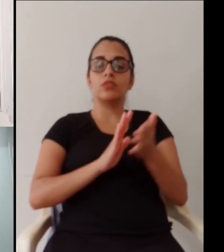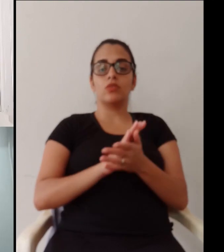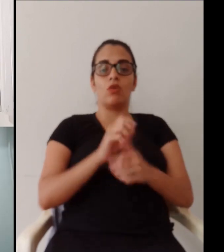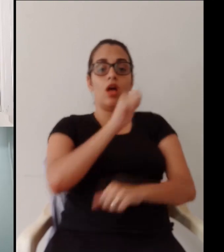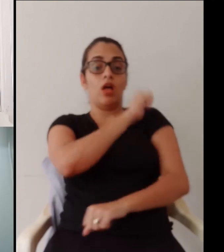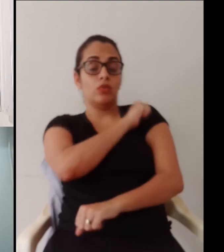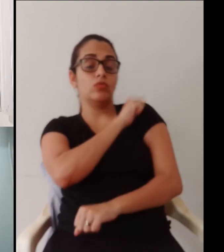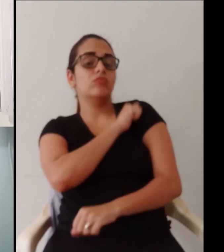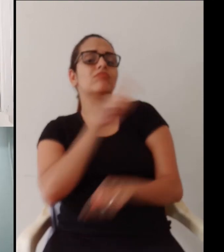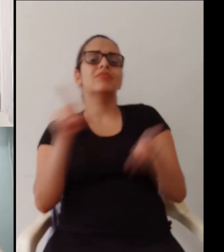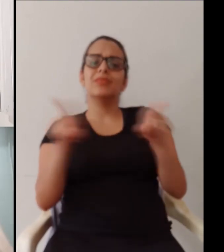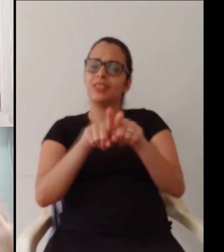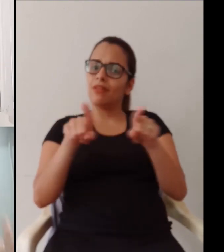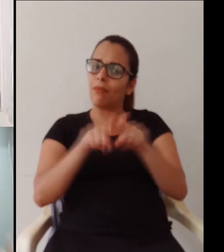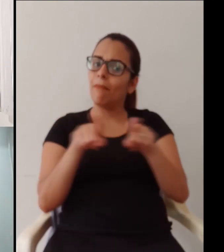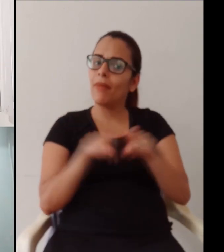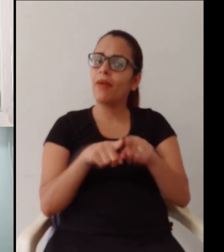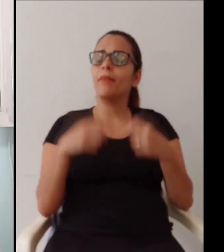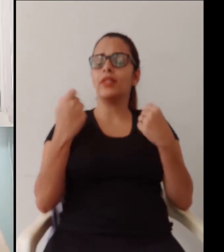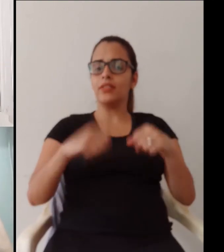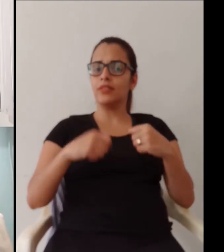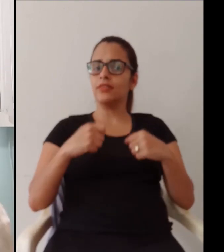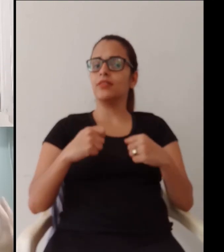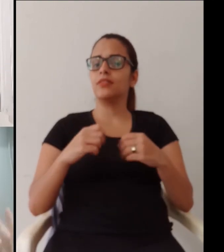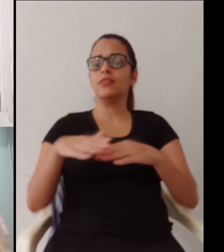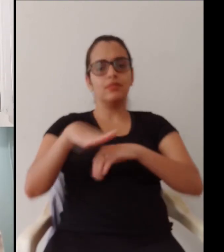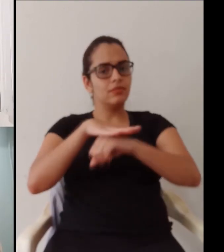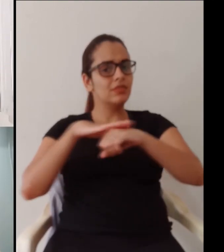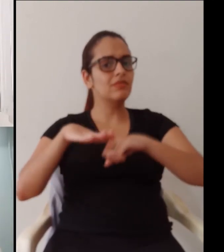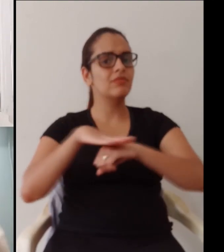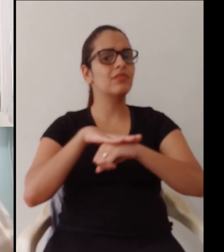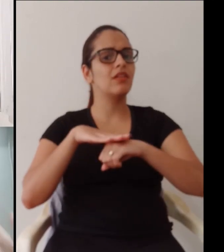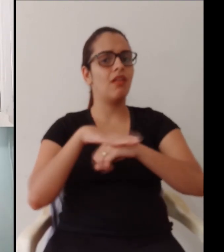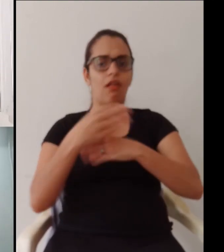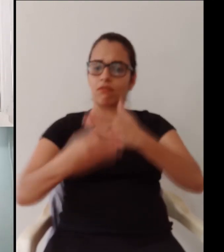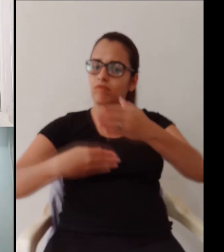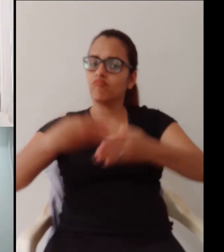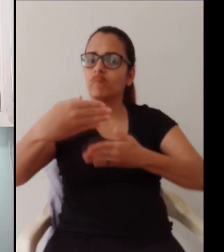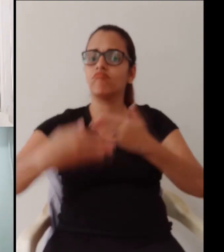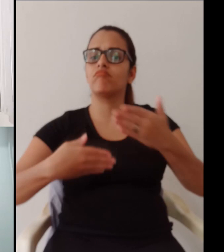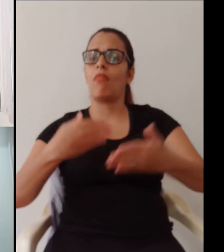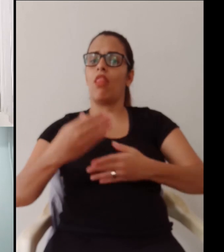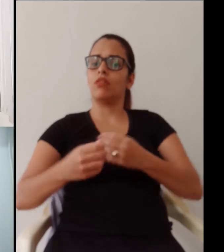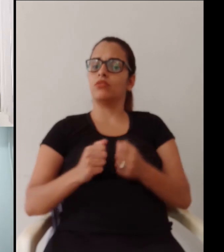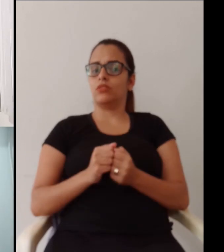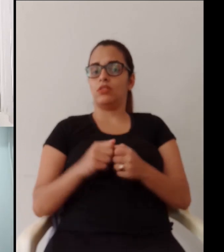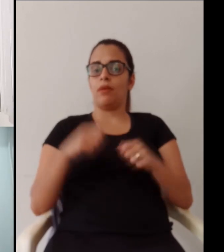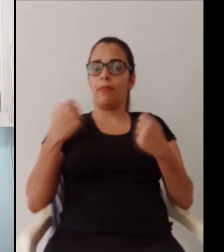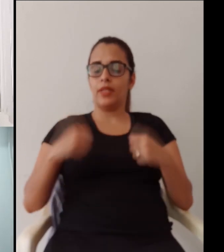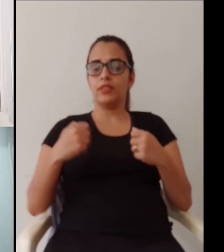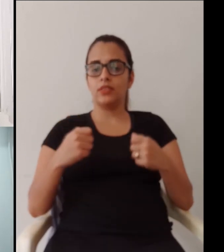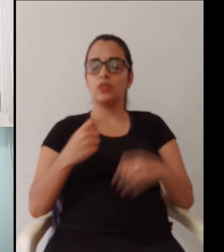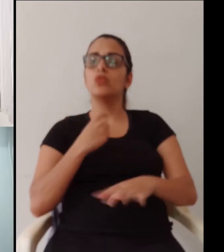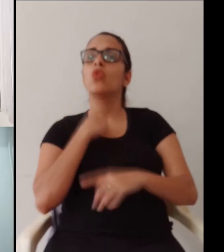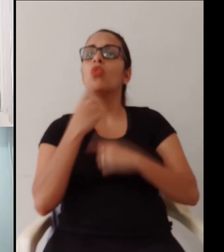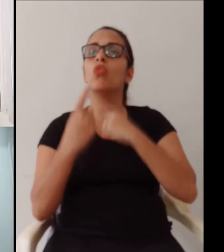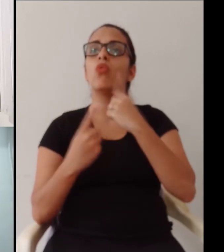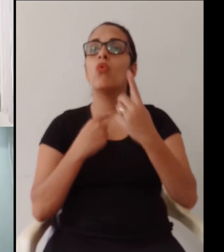tem que responder as dúvidas o professor tem que corrigir as atividades em tempo hábil mas os alunos também Dani